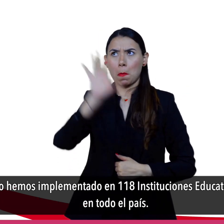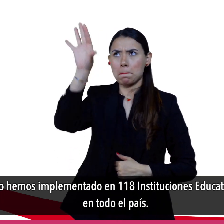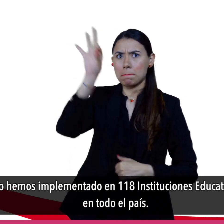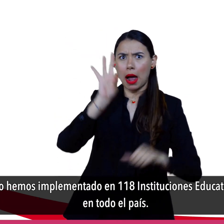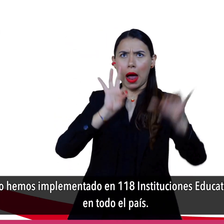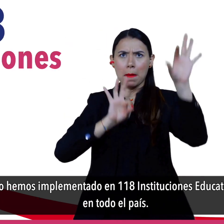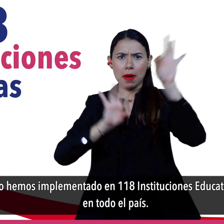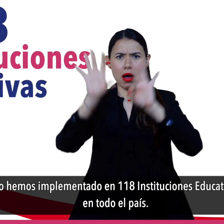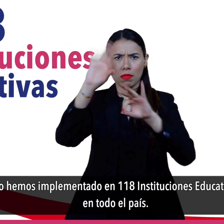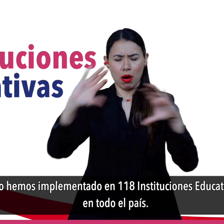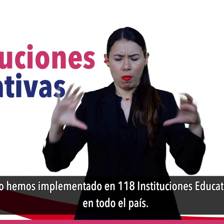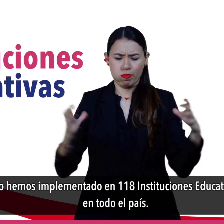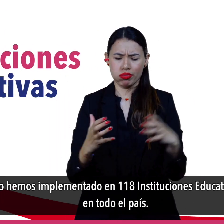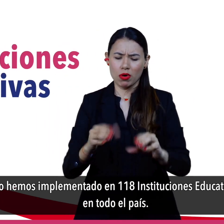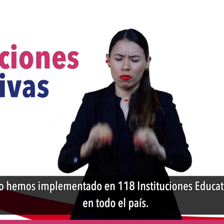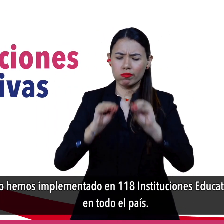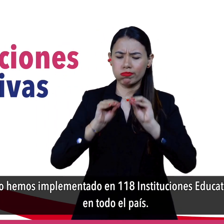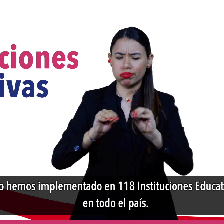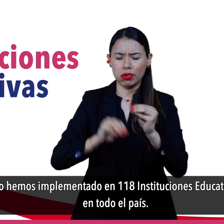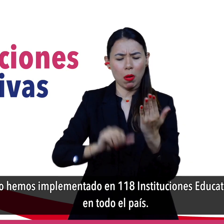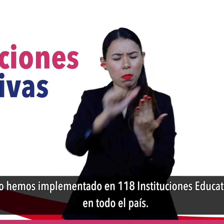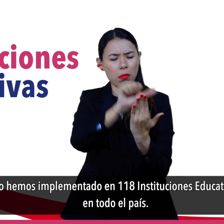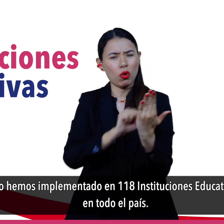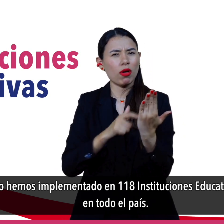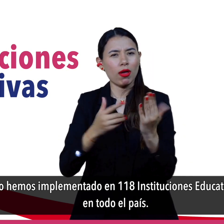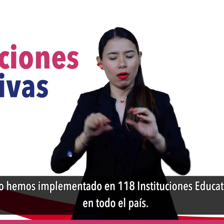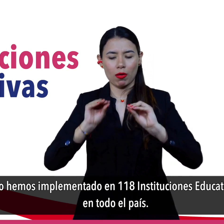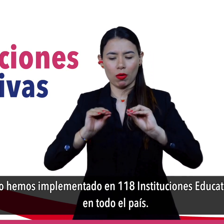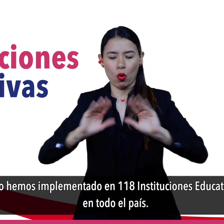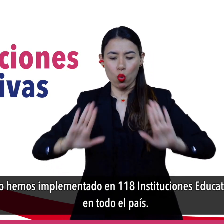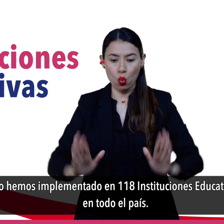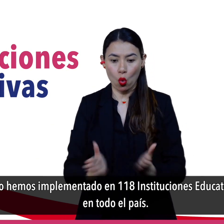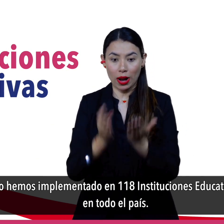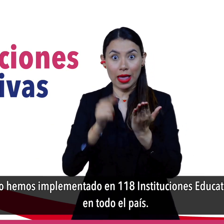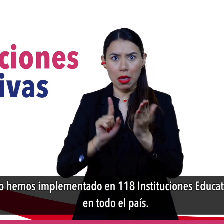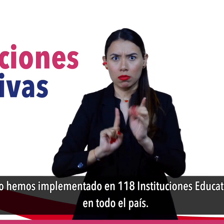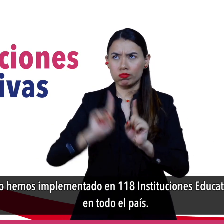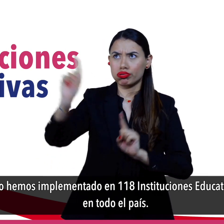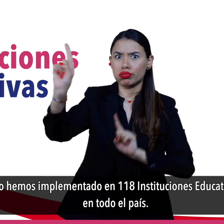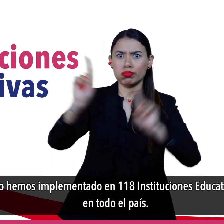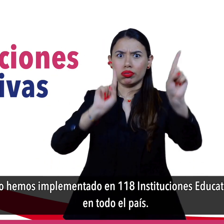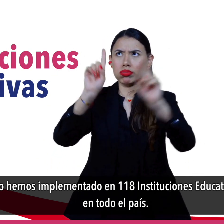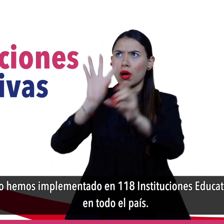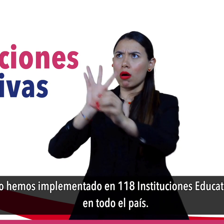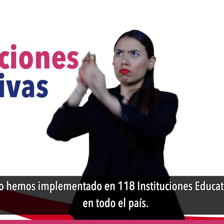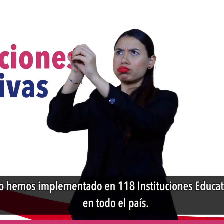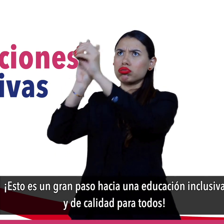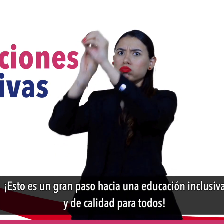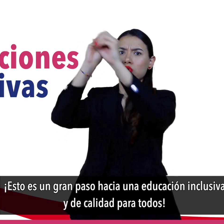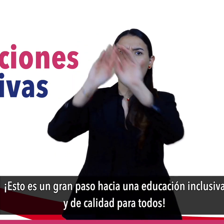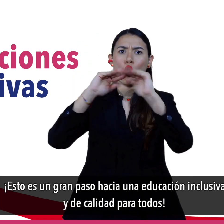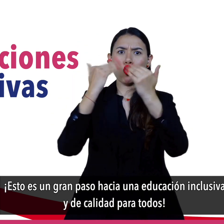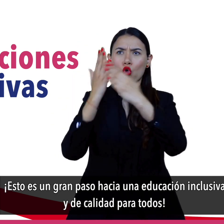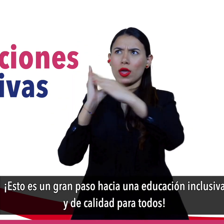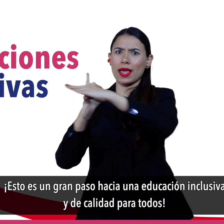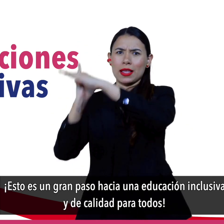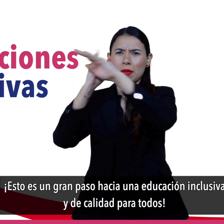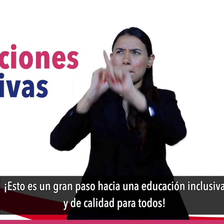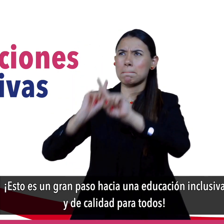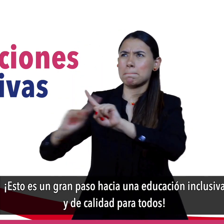implementado en 118 instituciones educativas en todo el país. Esto es un gran paso hacia